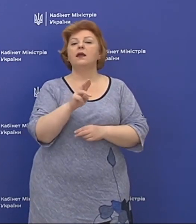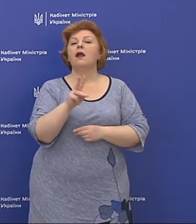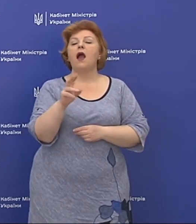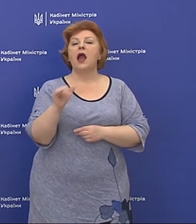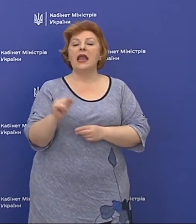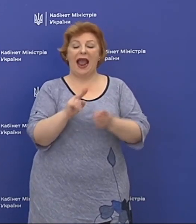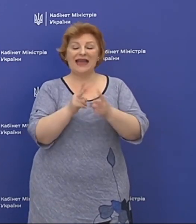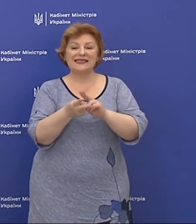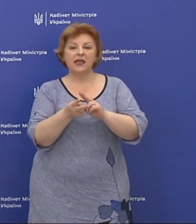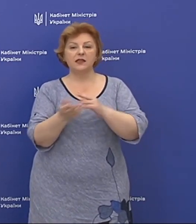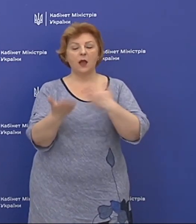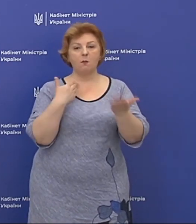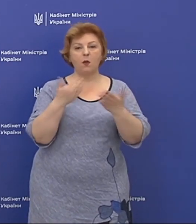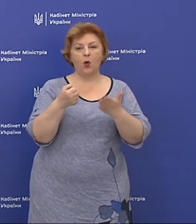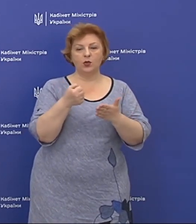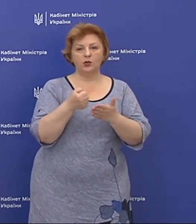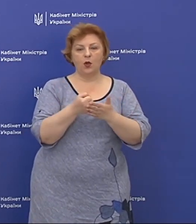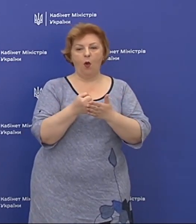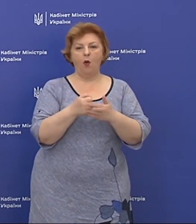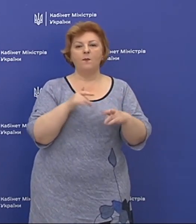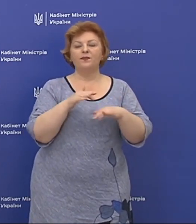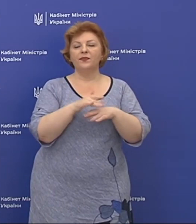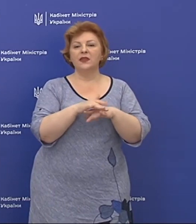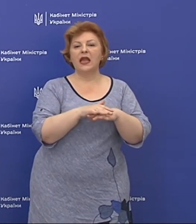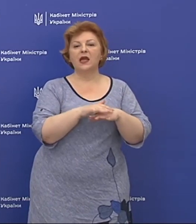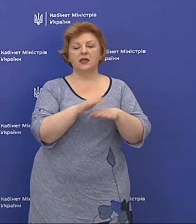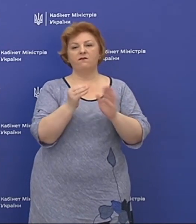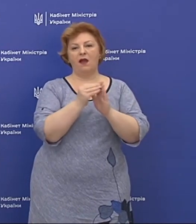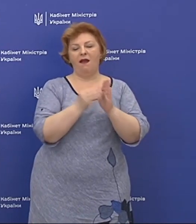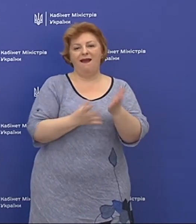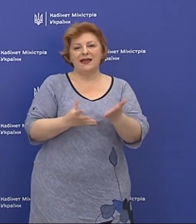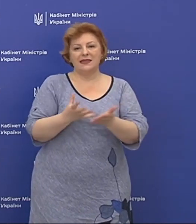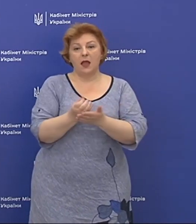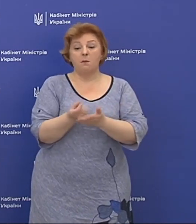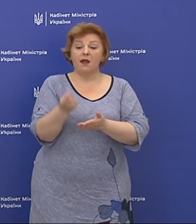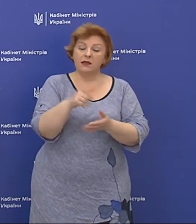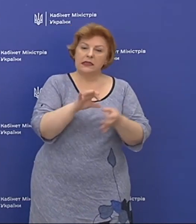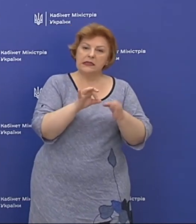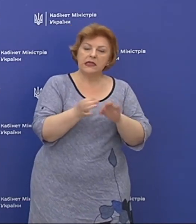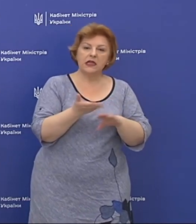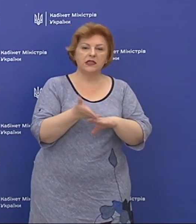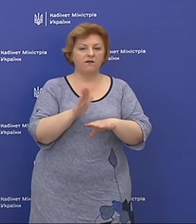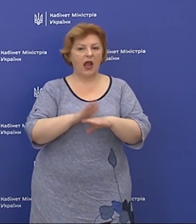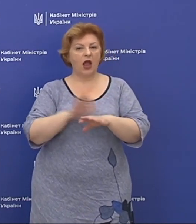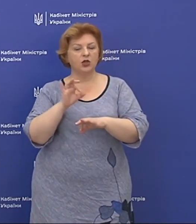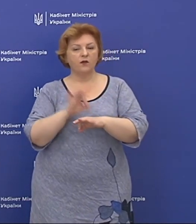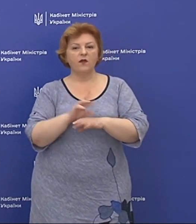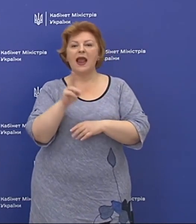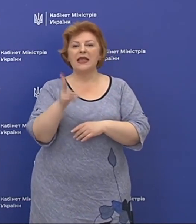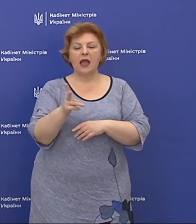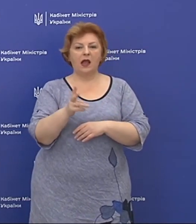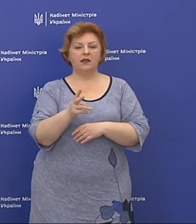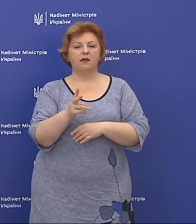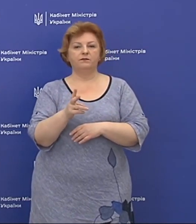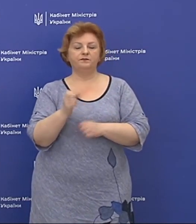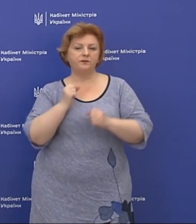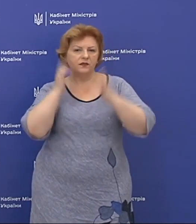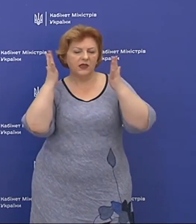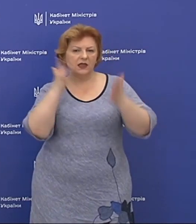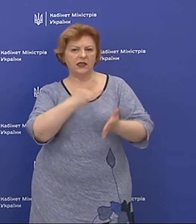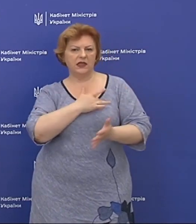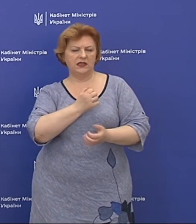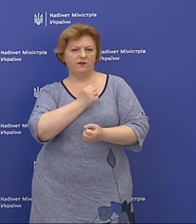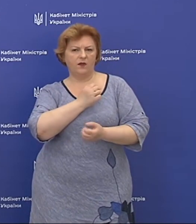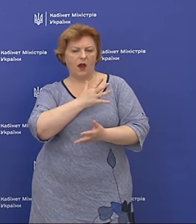змінює підходи до нарахування тарифів при таких складних і важких захворювах, як інсульт та інфаркт